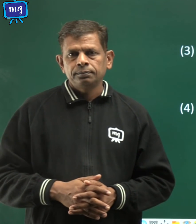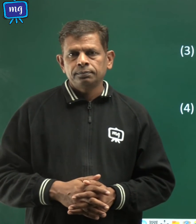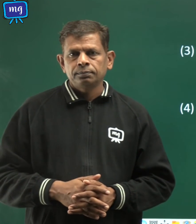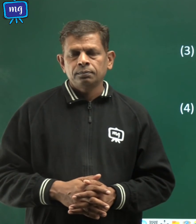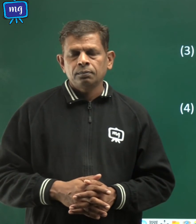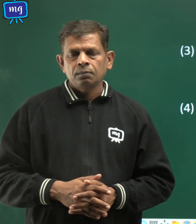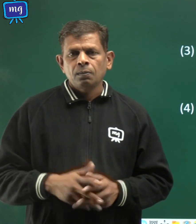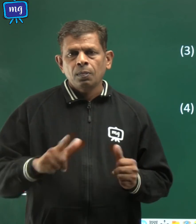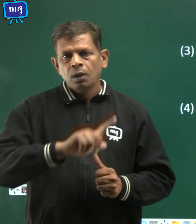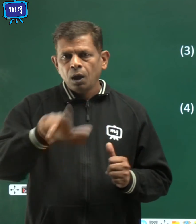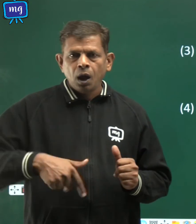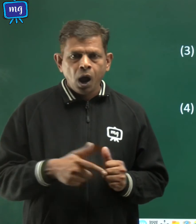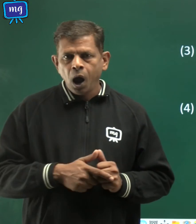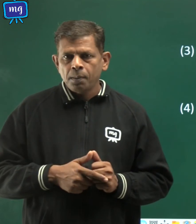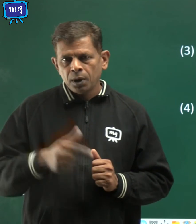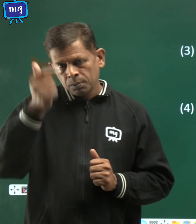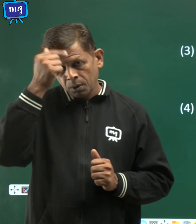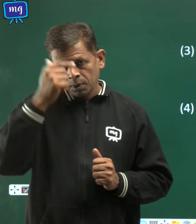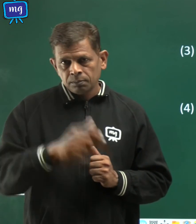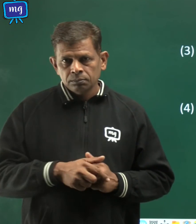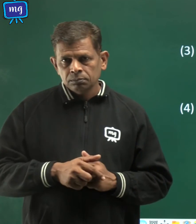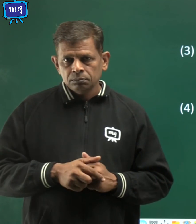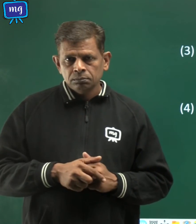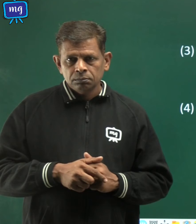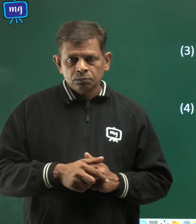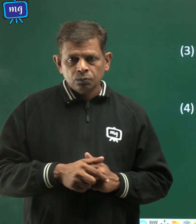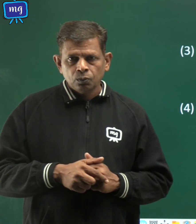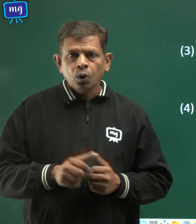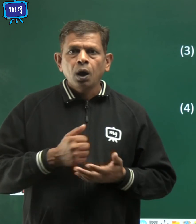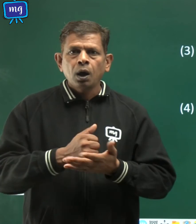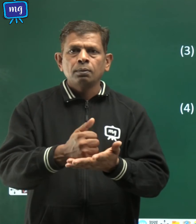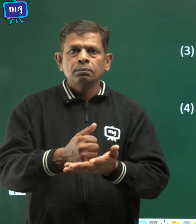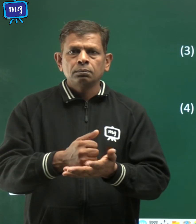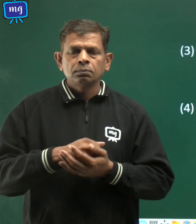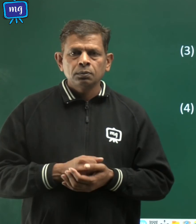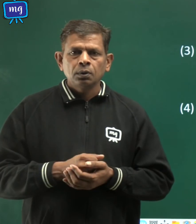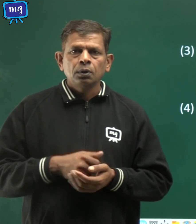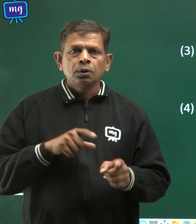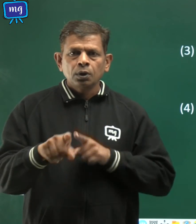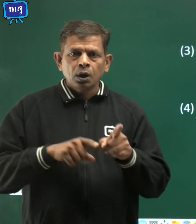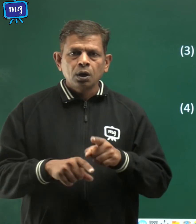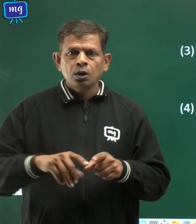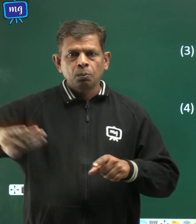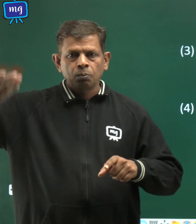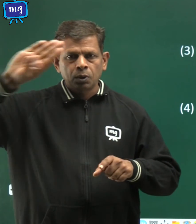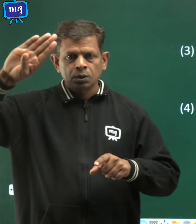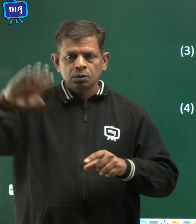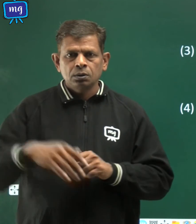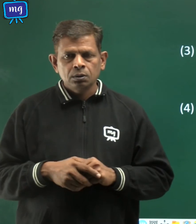सभी आपातकालीन सेवाओं जैसे पुलिस